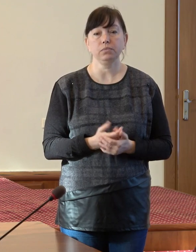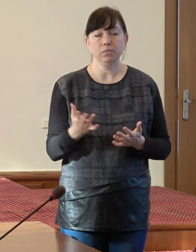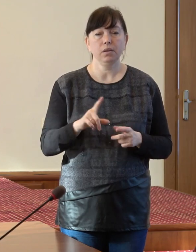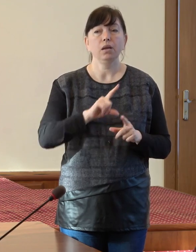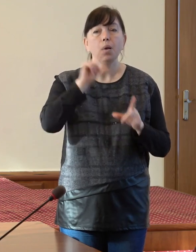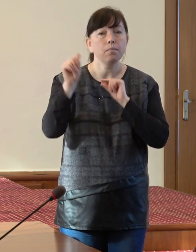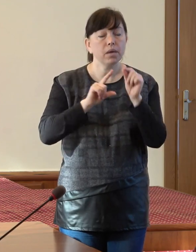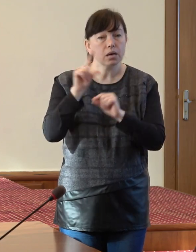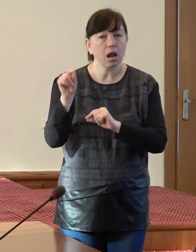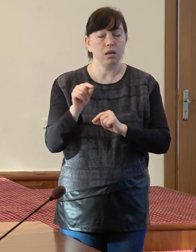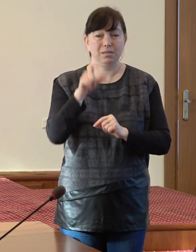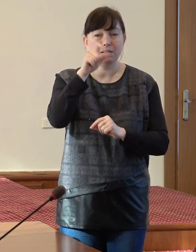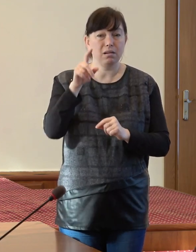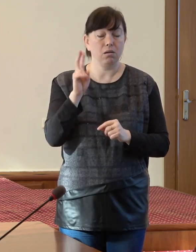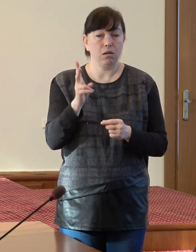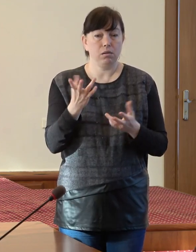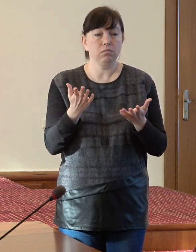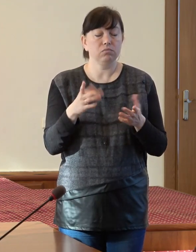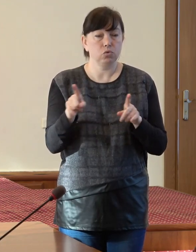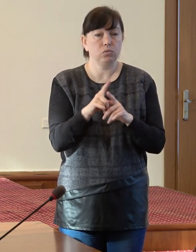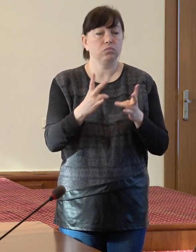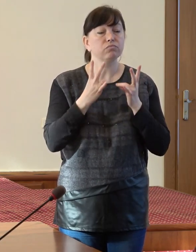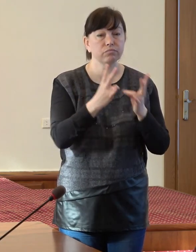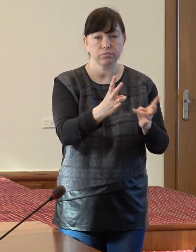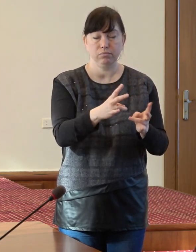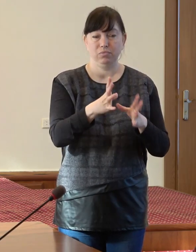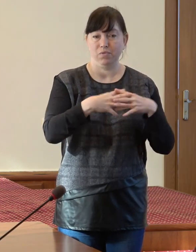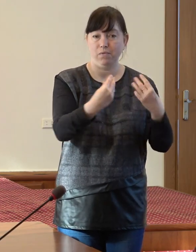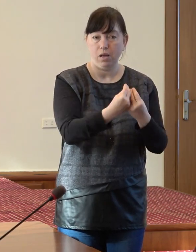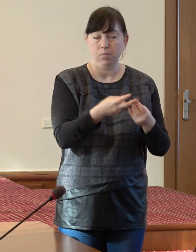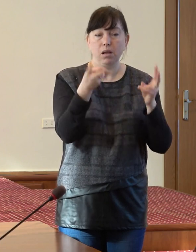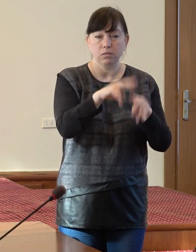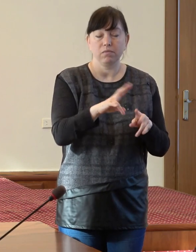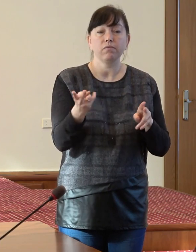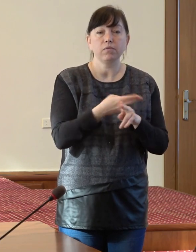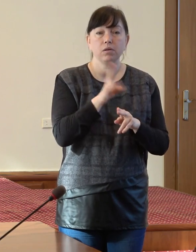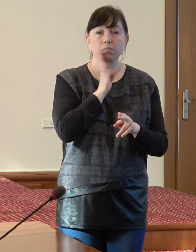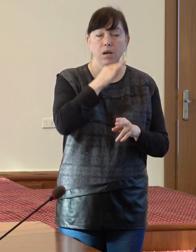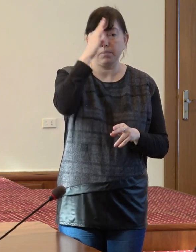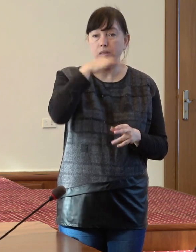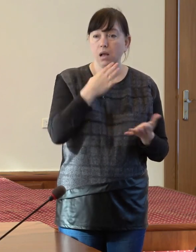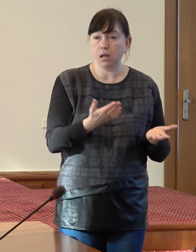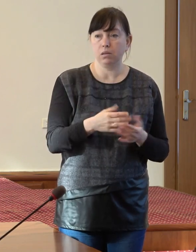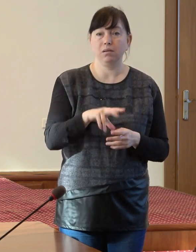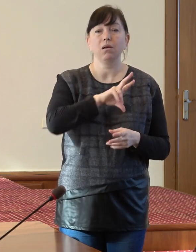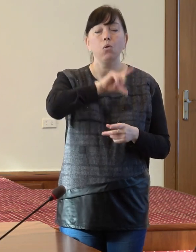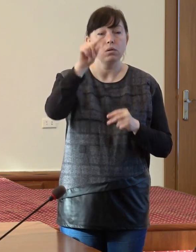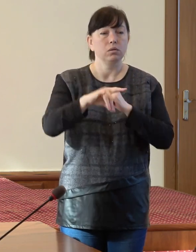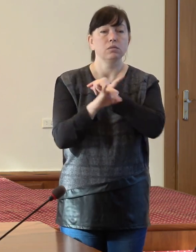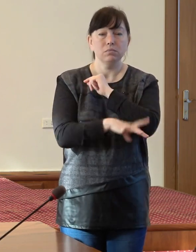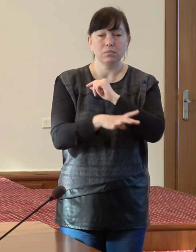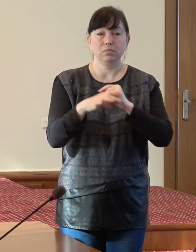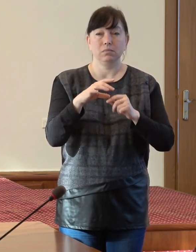Migrația care a lăsată în printe asupra familiilor și au rămas copiii rămași fără supraveghere, au rămas persoane